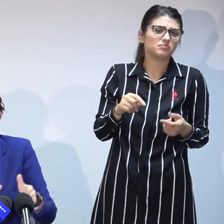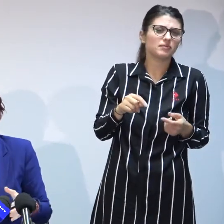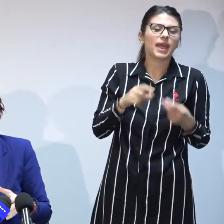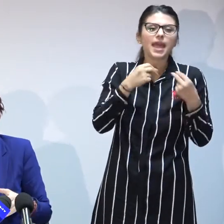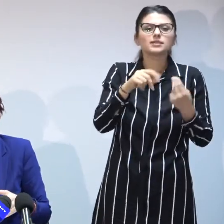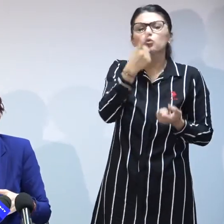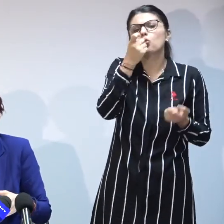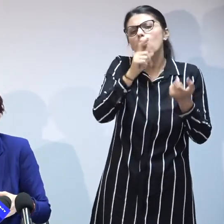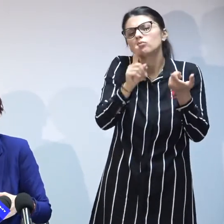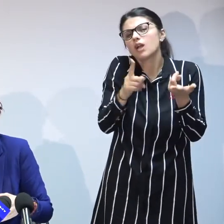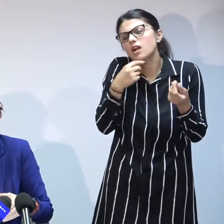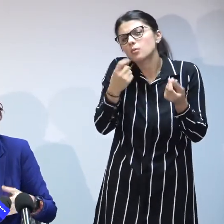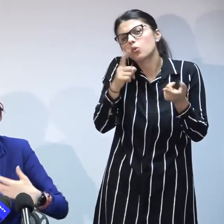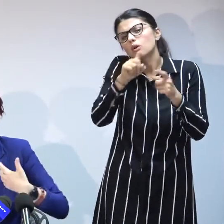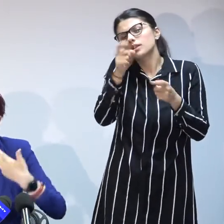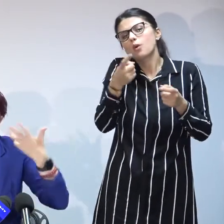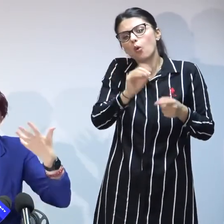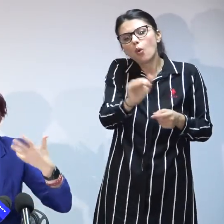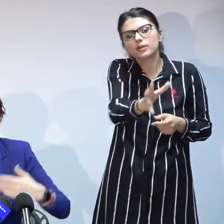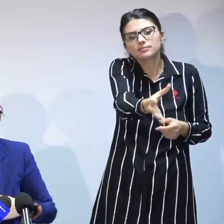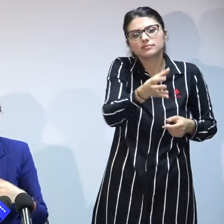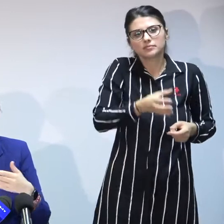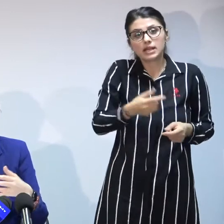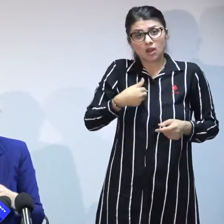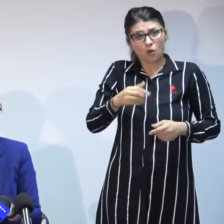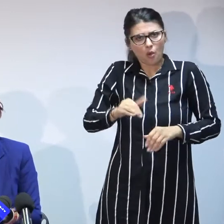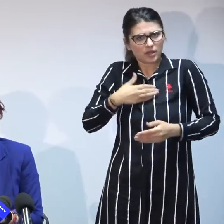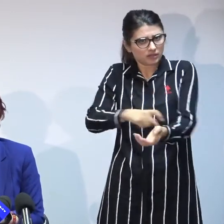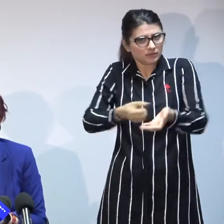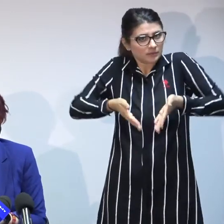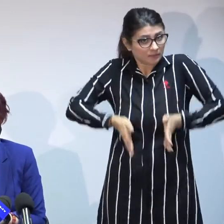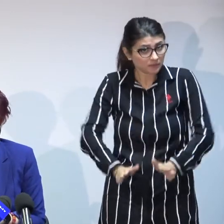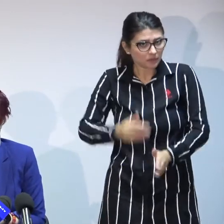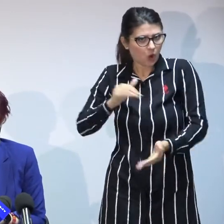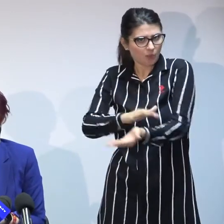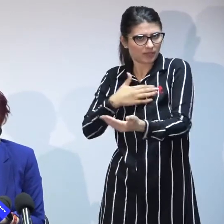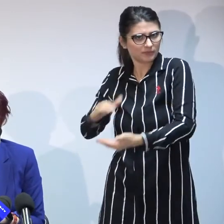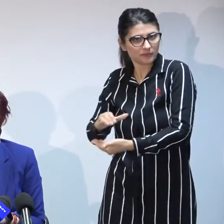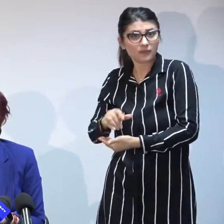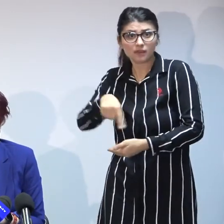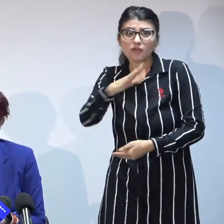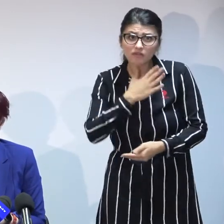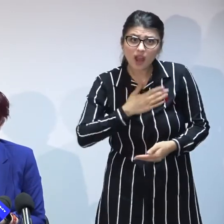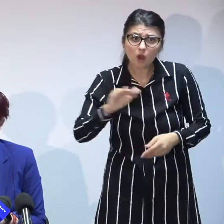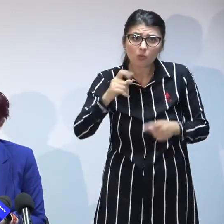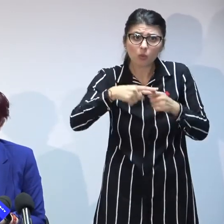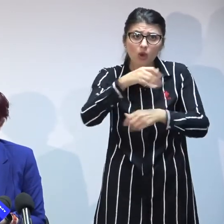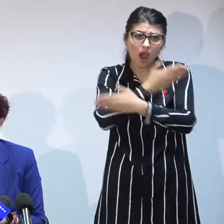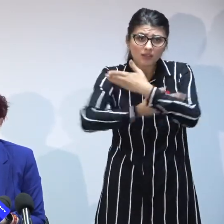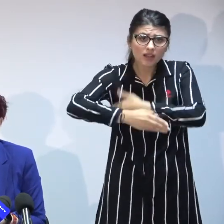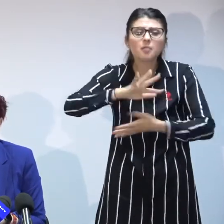despre un copil pe care să-l adoptați propriu copil vă doriți să aveți un copil cu handicap sau fără